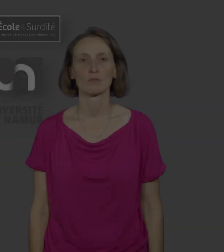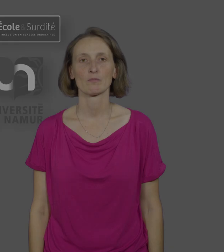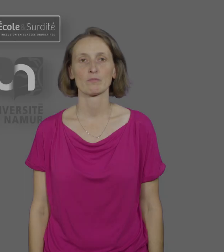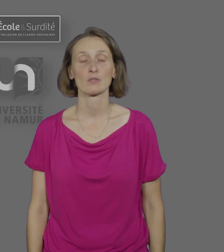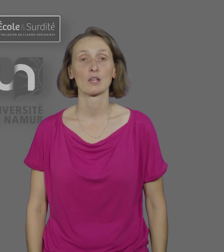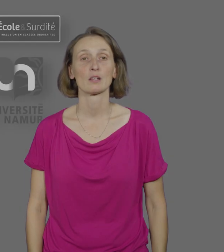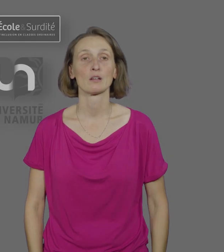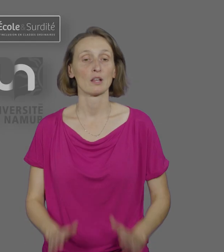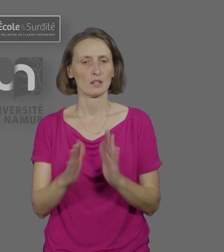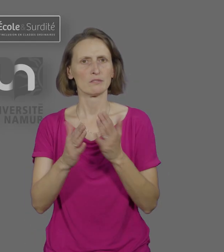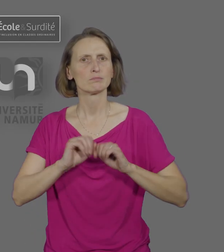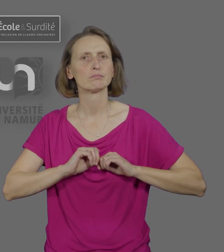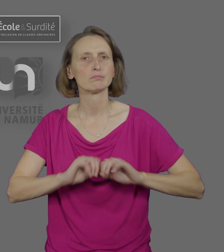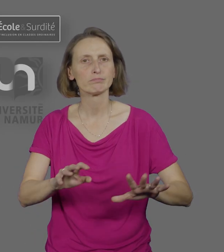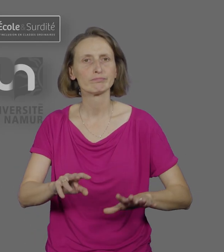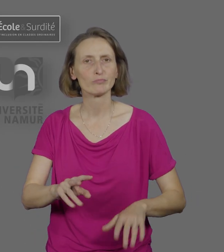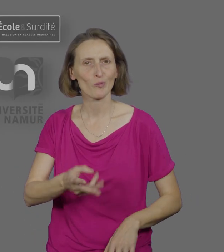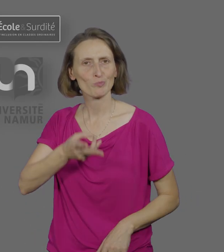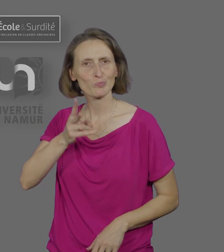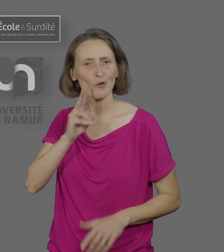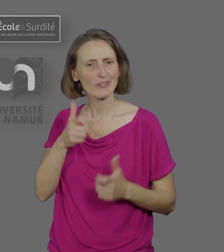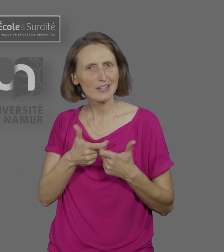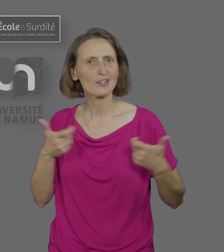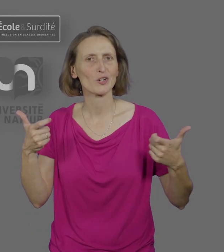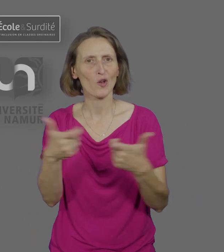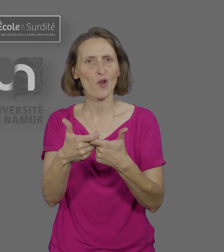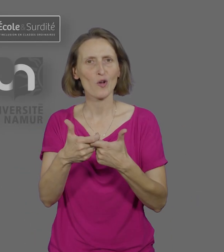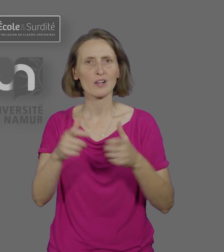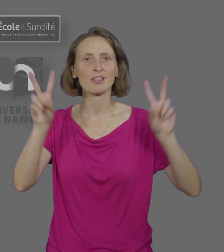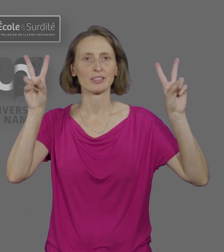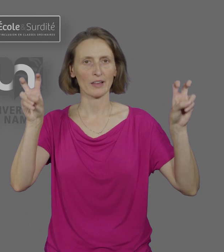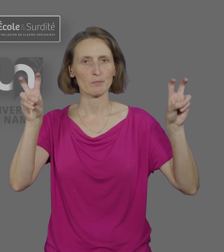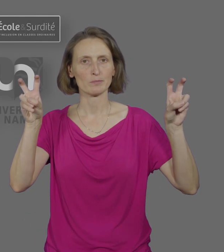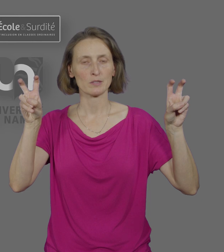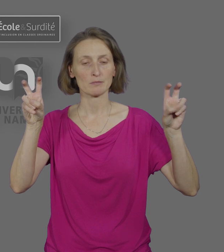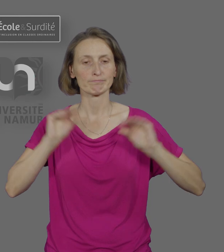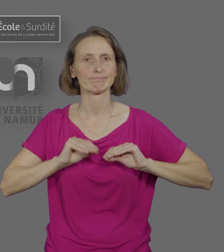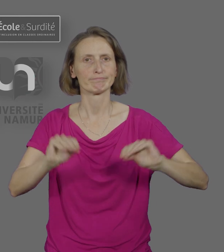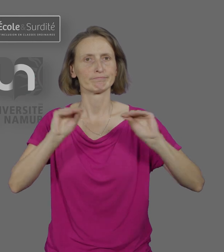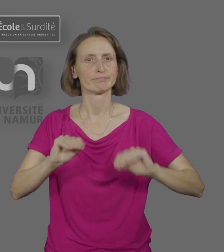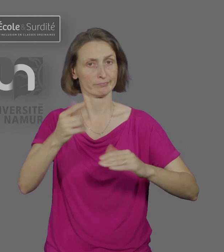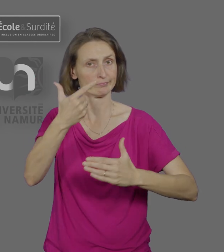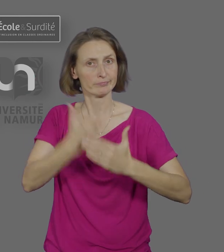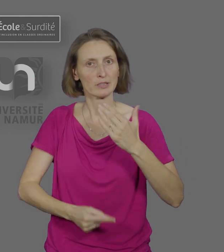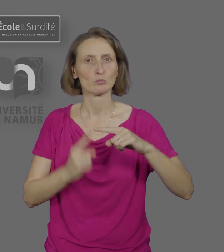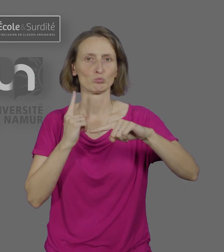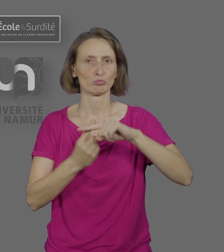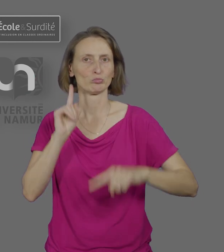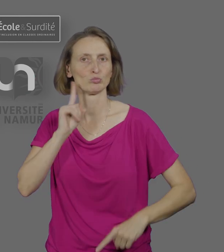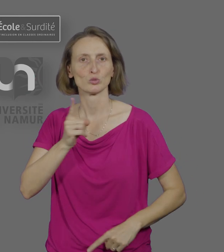A l'occasion de la sortie du livre, une journée de colloque est organisée à l'université de Namur sur le thème de l'enseignement bilingue et de la